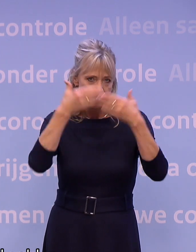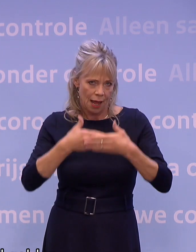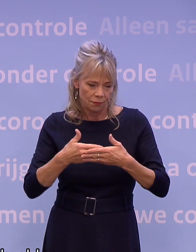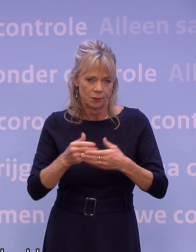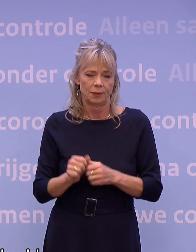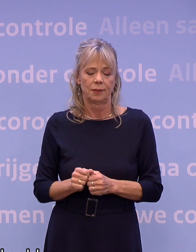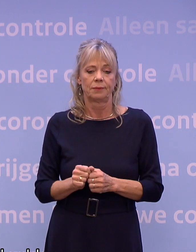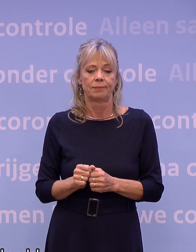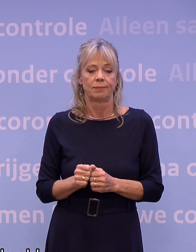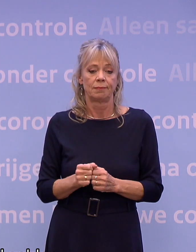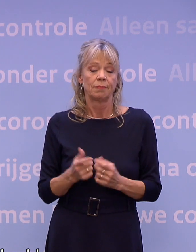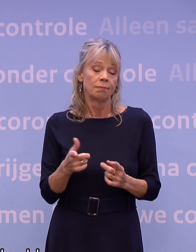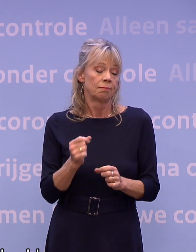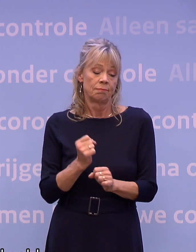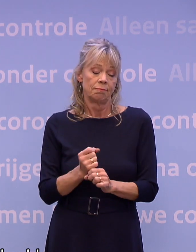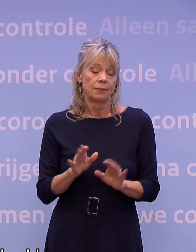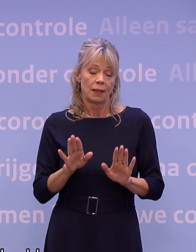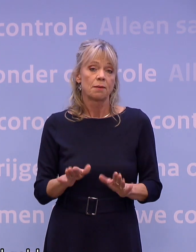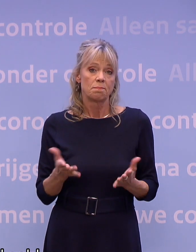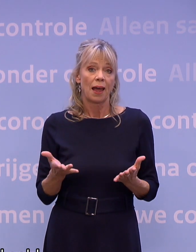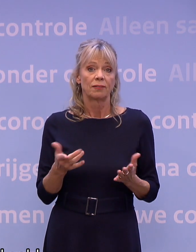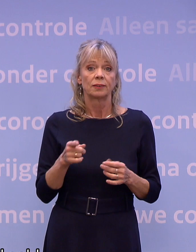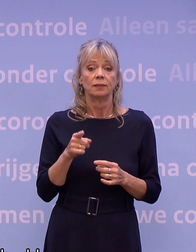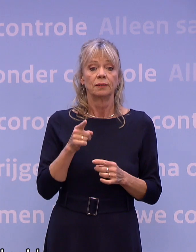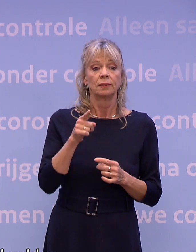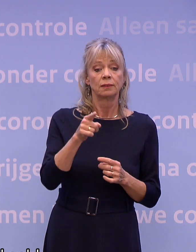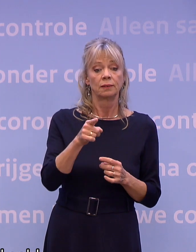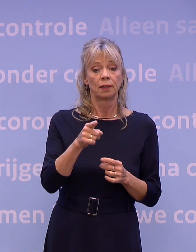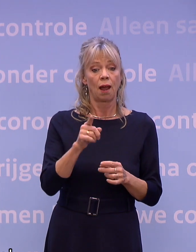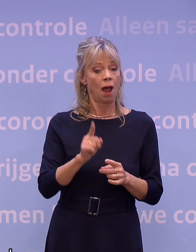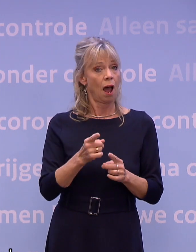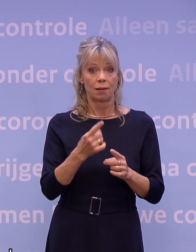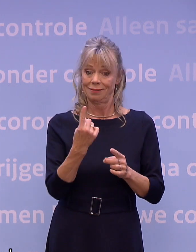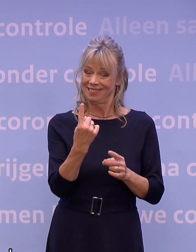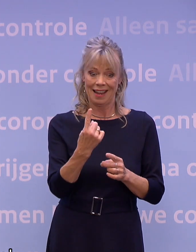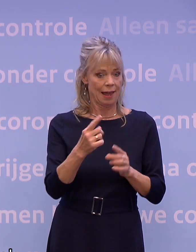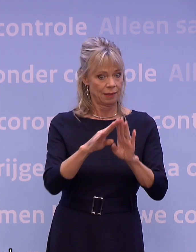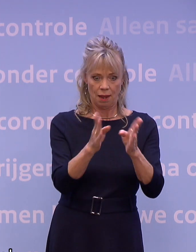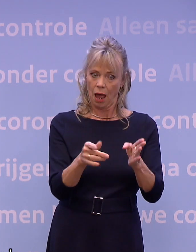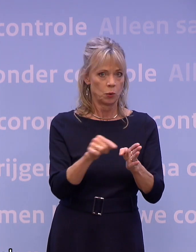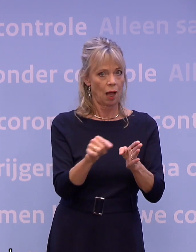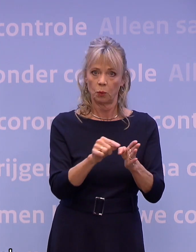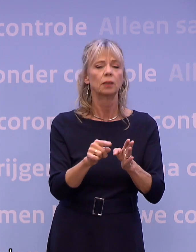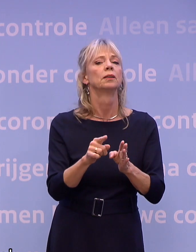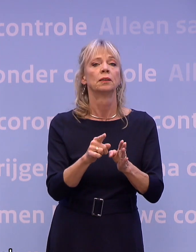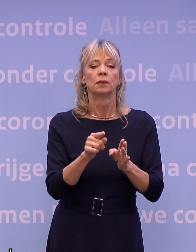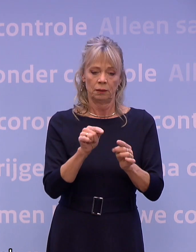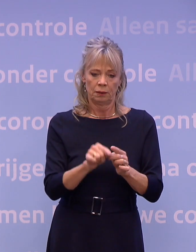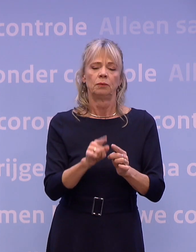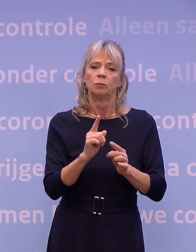In alle gevallen blijft uiteraard gelden. Hoor je niet tot één huishouden, dan hou je hoe dan ook anderhalve meter afstand.